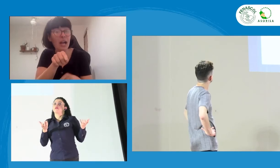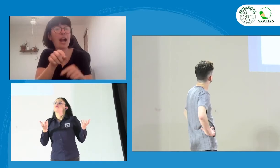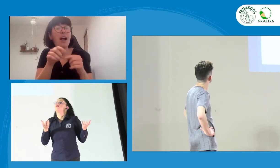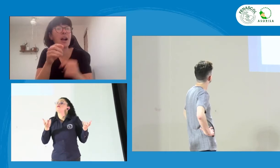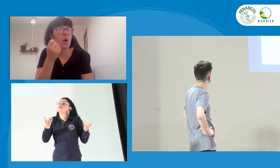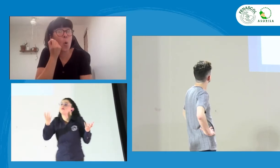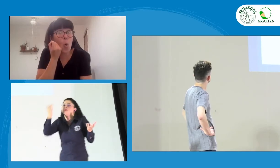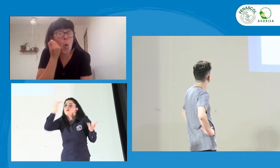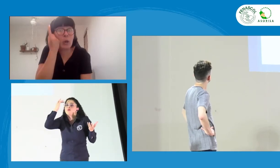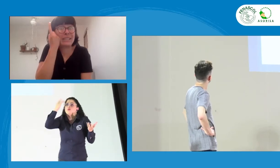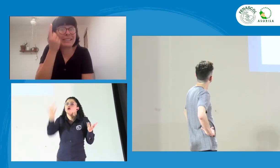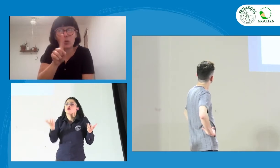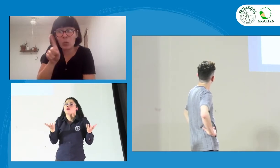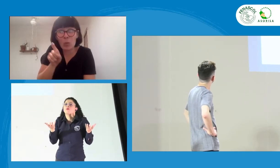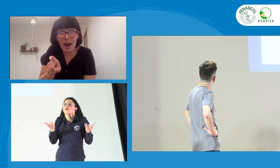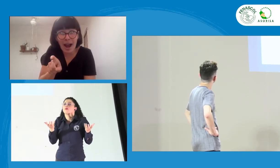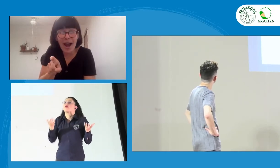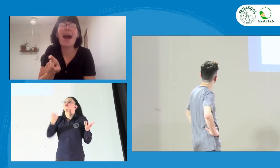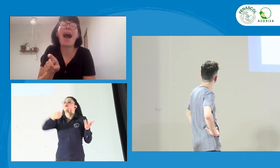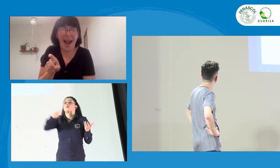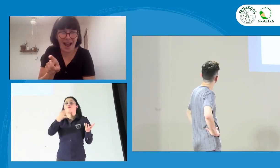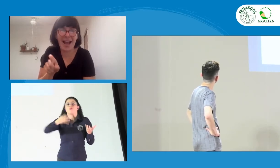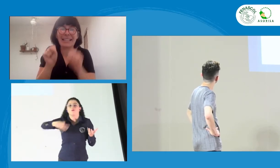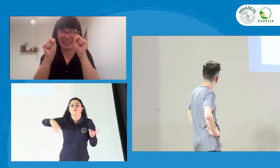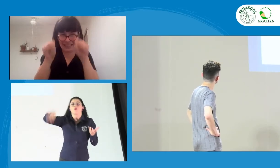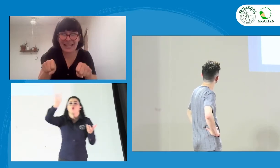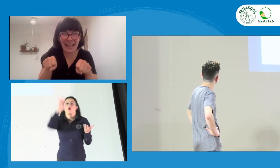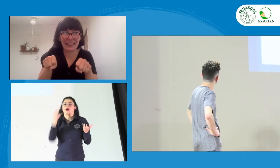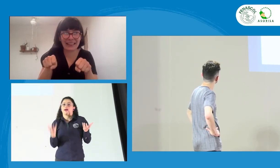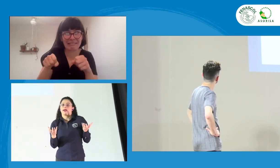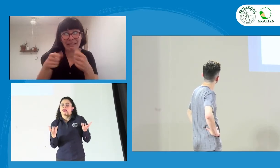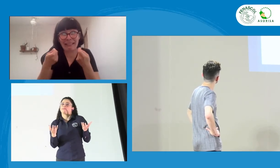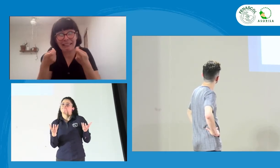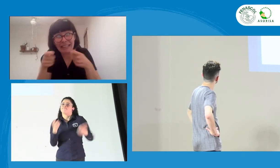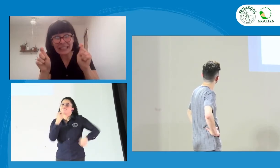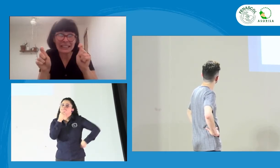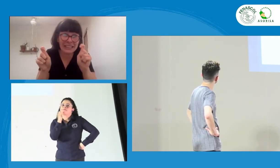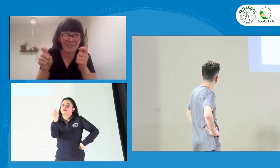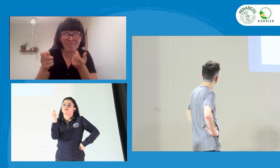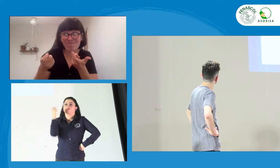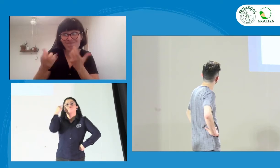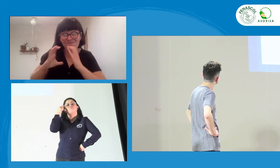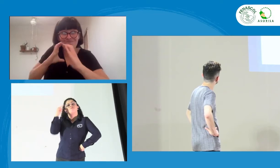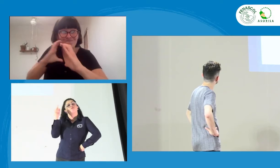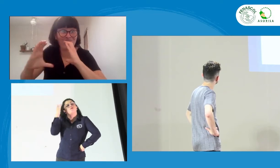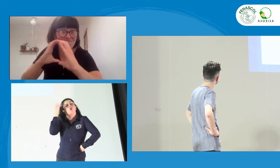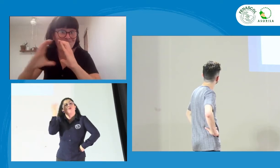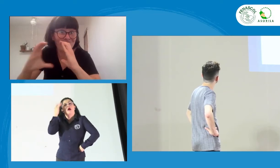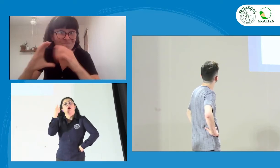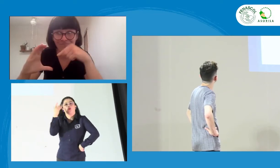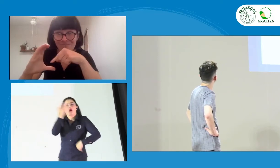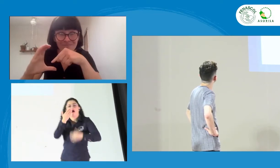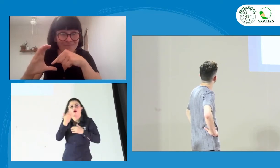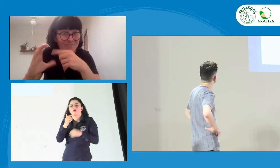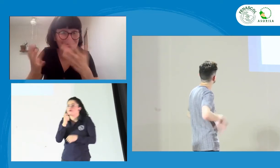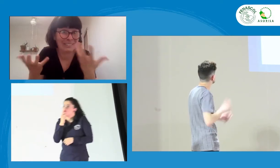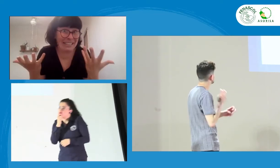Y la pregunta, perdón, error de intérprete, la pregunta también sería, ¿por qué existe también lucha entre un grupo y el otro? Es por la